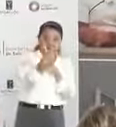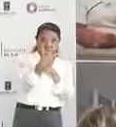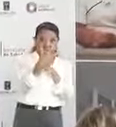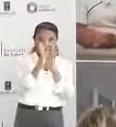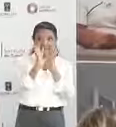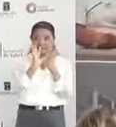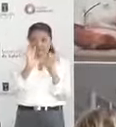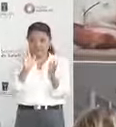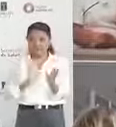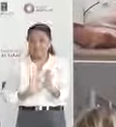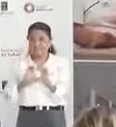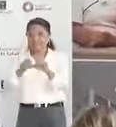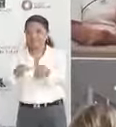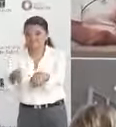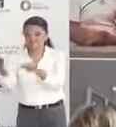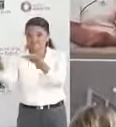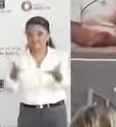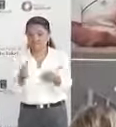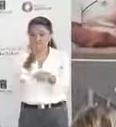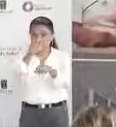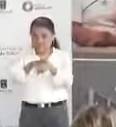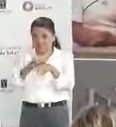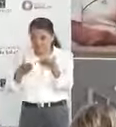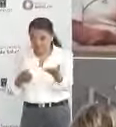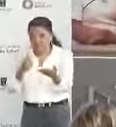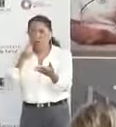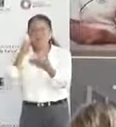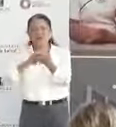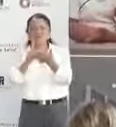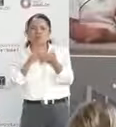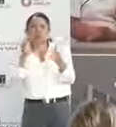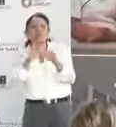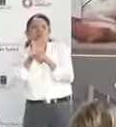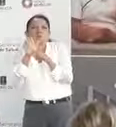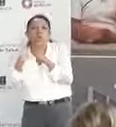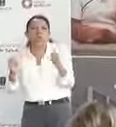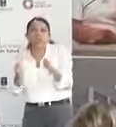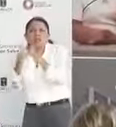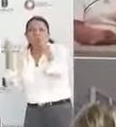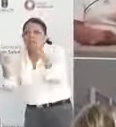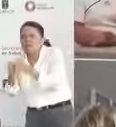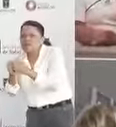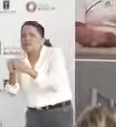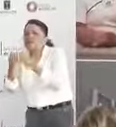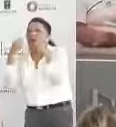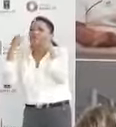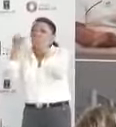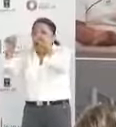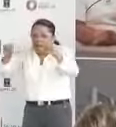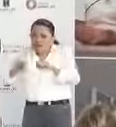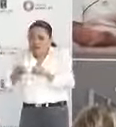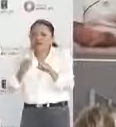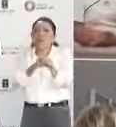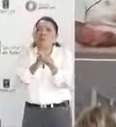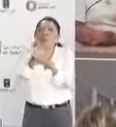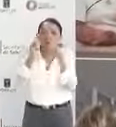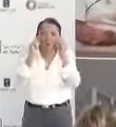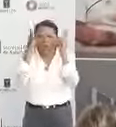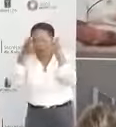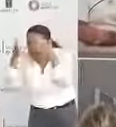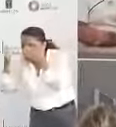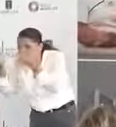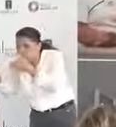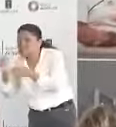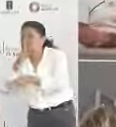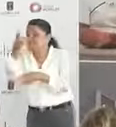que ya de entrada llegada a la administración, se replantea la necesidad de cuáles son las áreas que tendríamos que enfocar. Y con la instrucción del gobernador